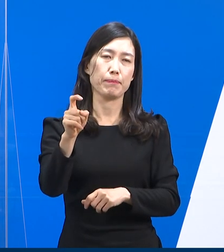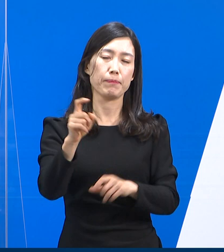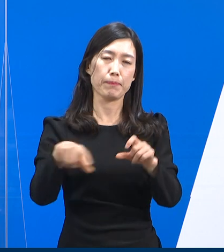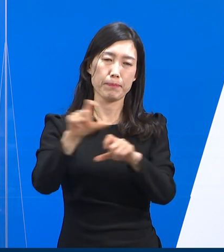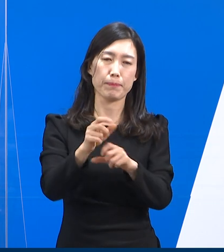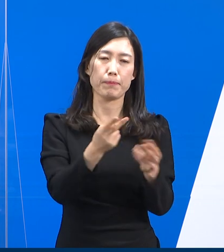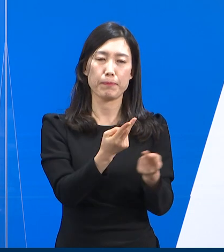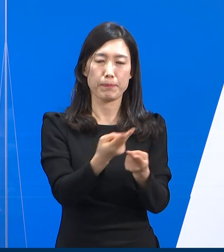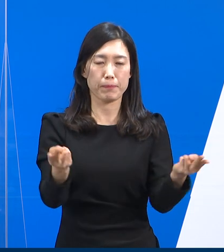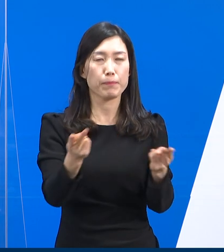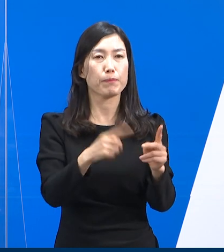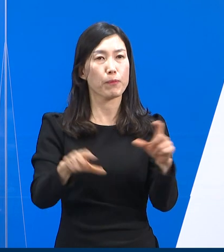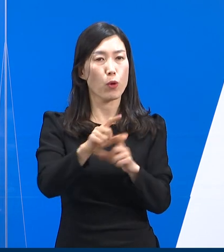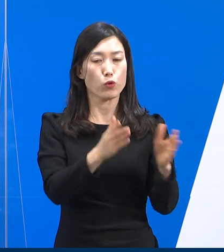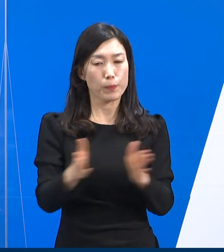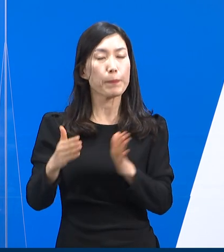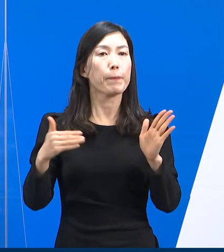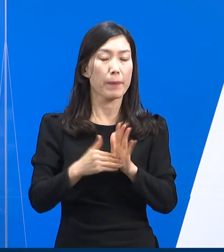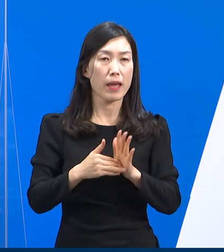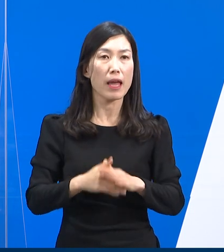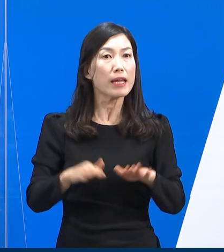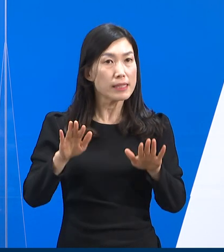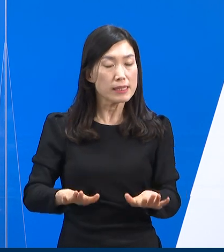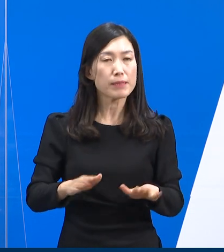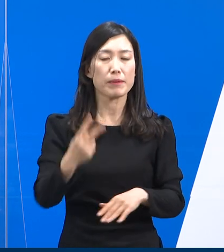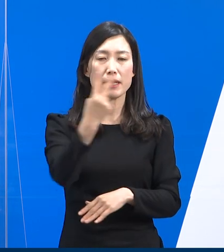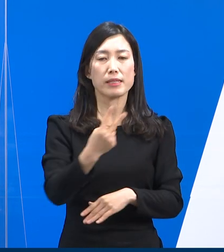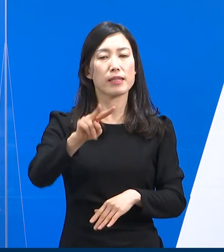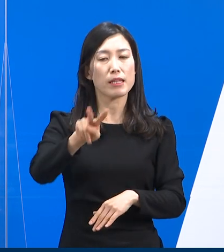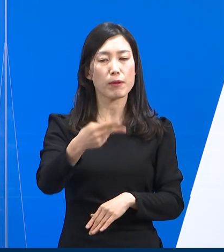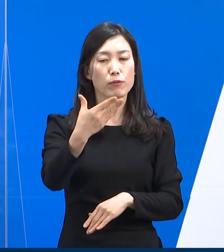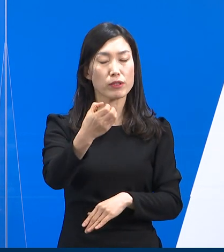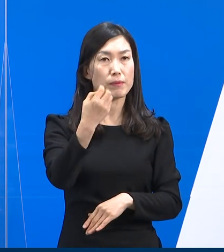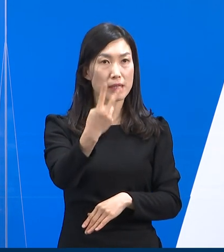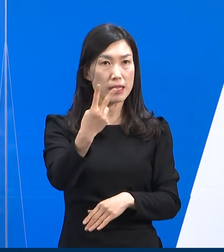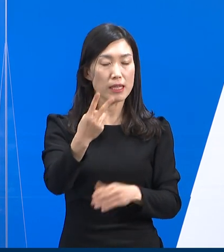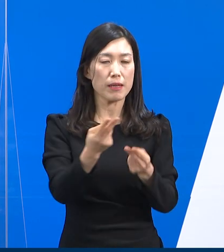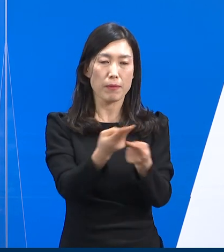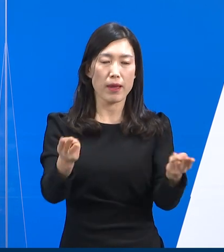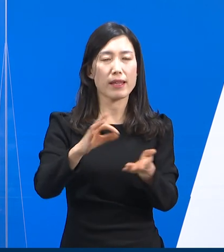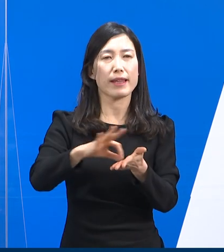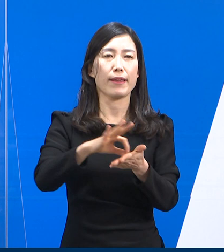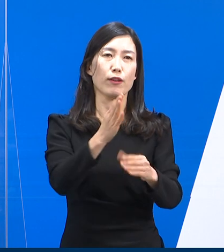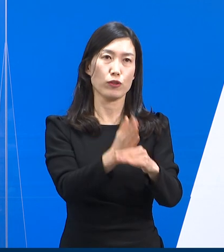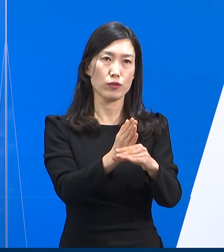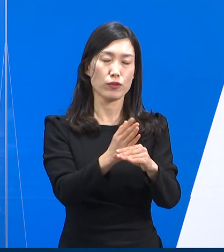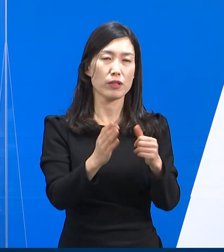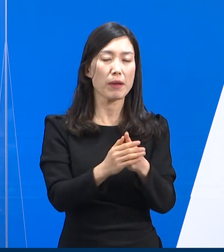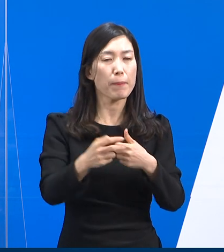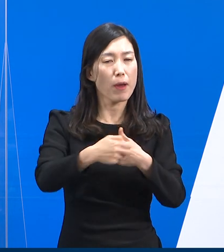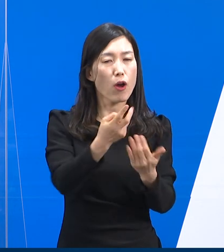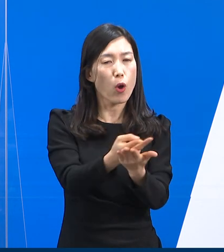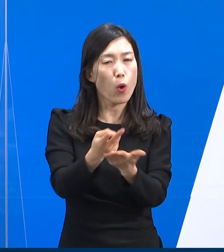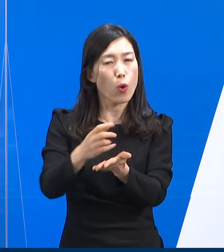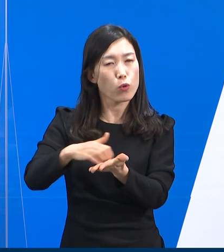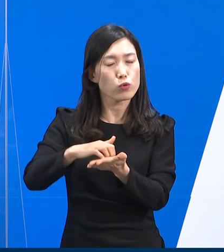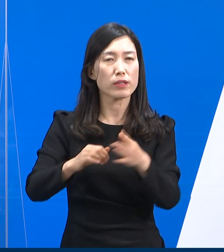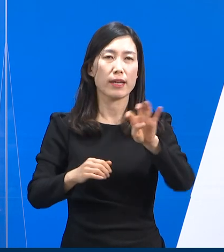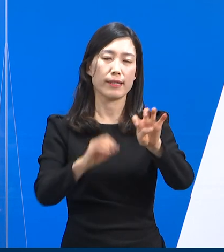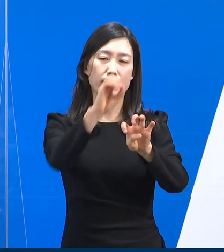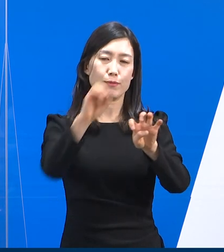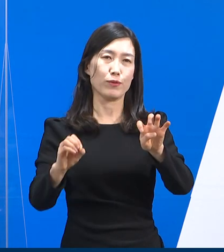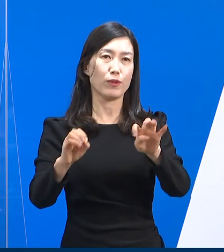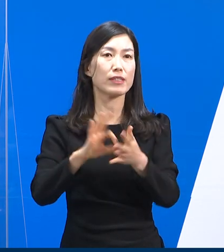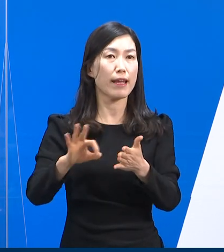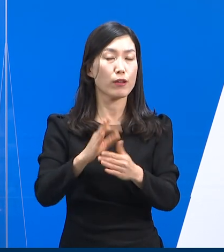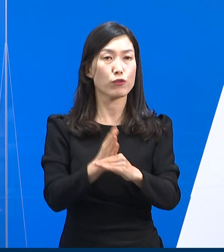추가로 확보한 수치입니다. 현재는 2,292병상을 사용하고 있으며 병상 가동률은 40%입니다.